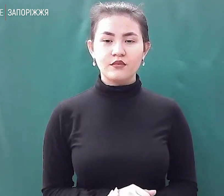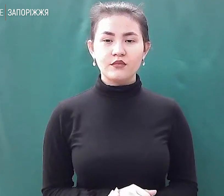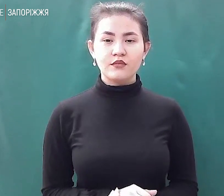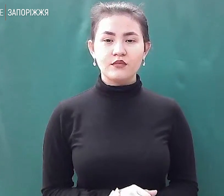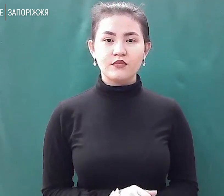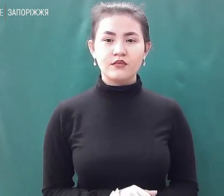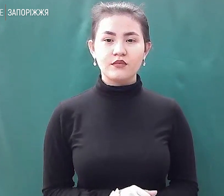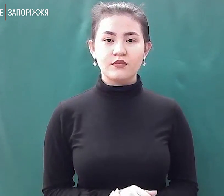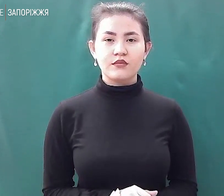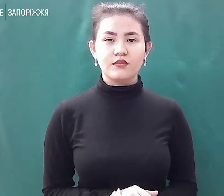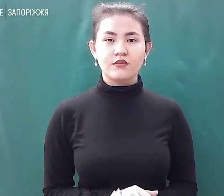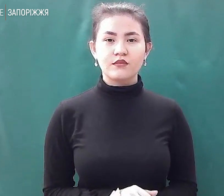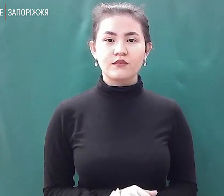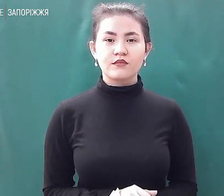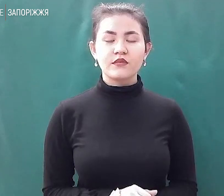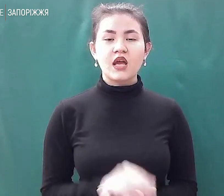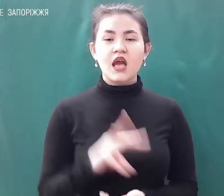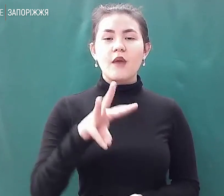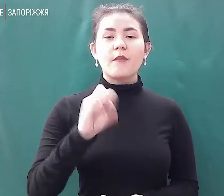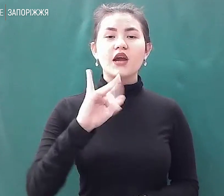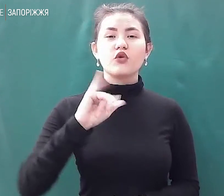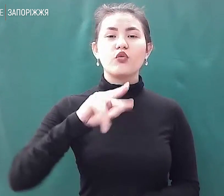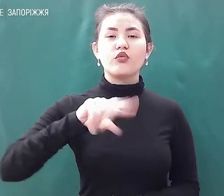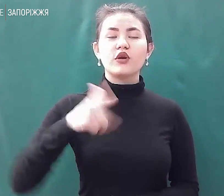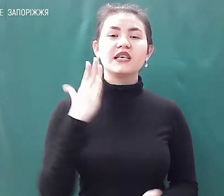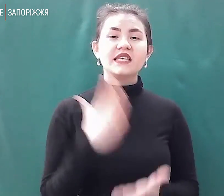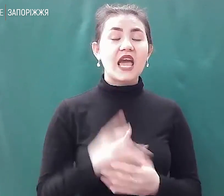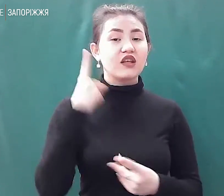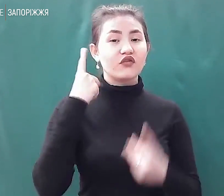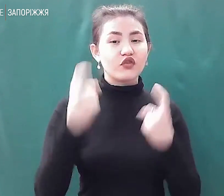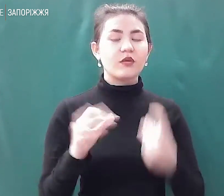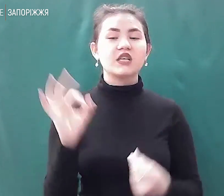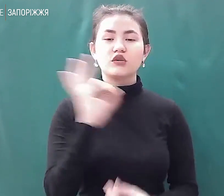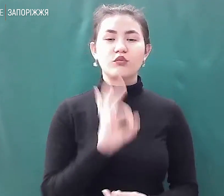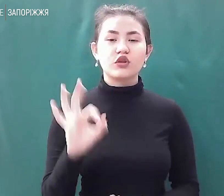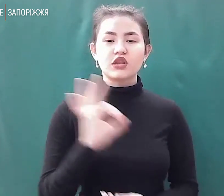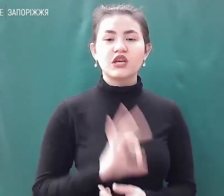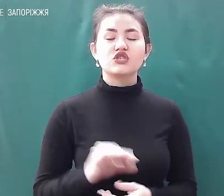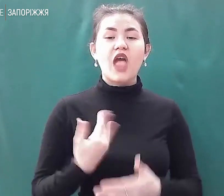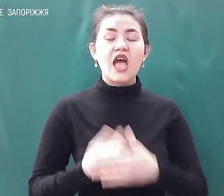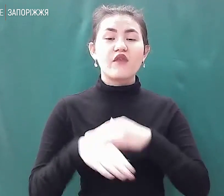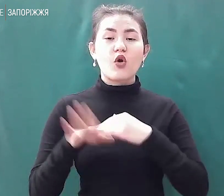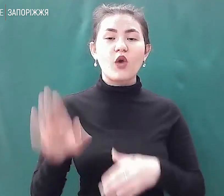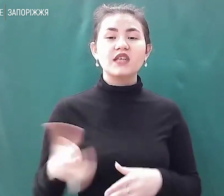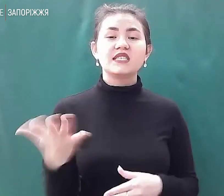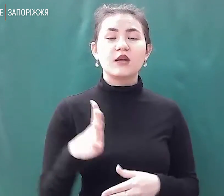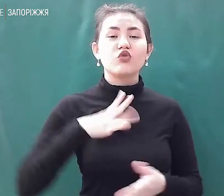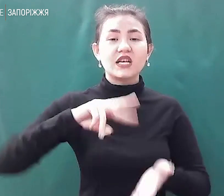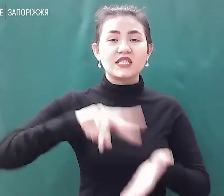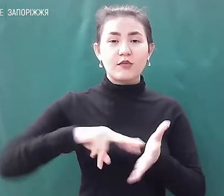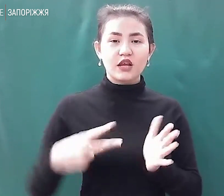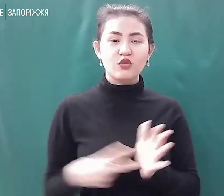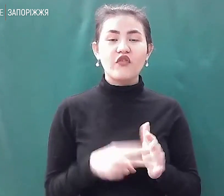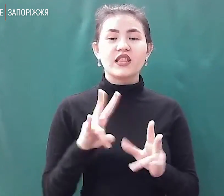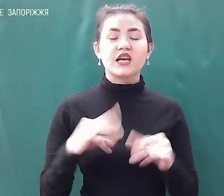Із Маріуполя маємо інформацію про те, що евакуація, яка була запланована на сьогодні, перенесена.